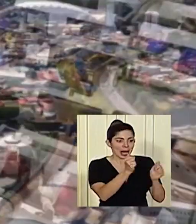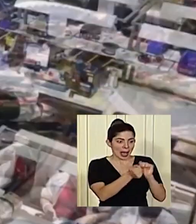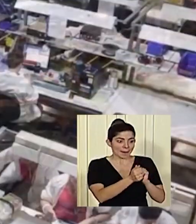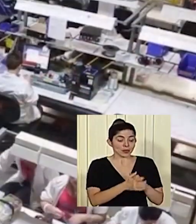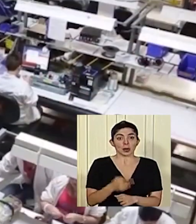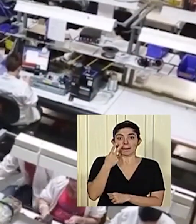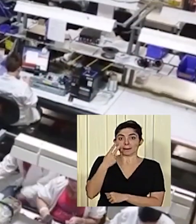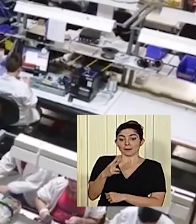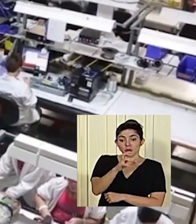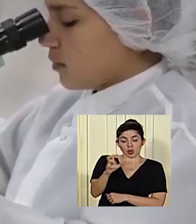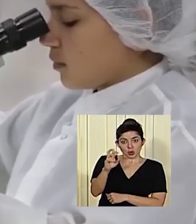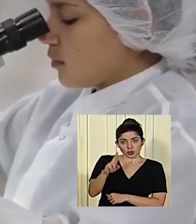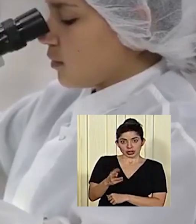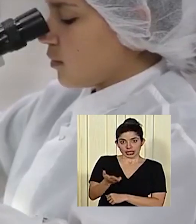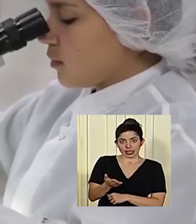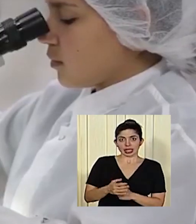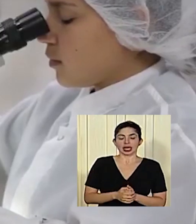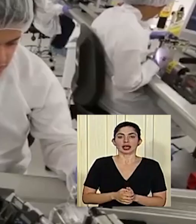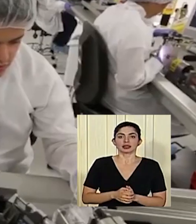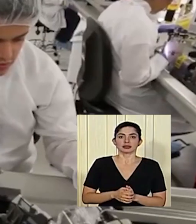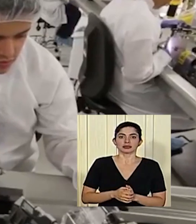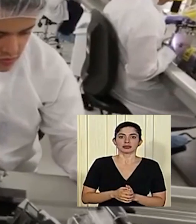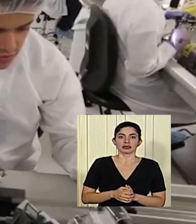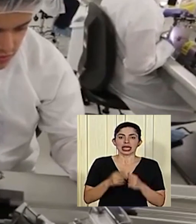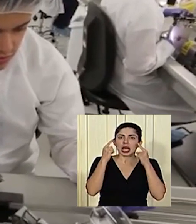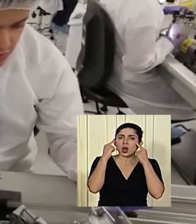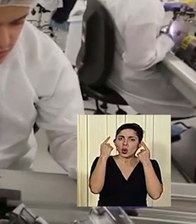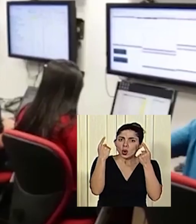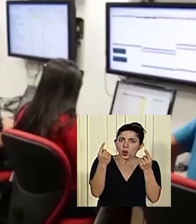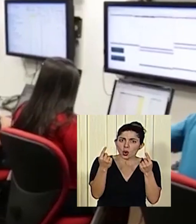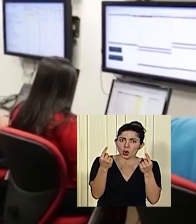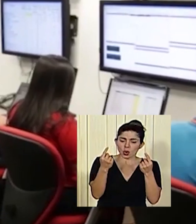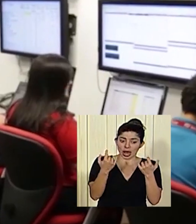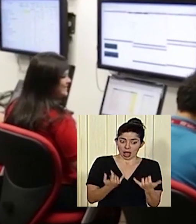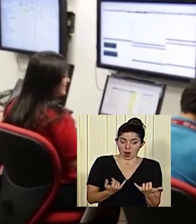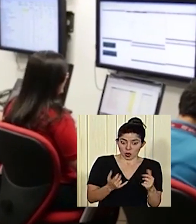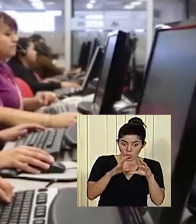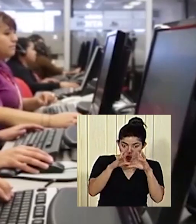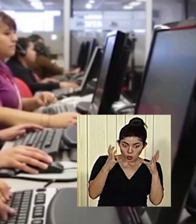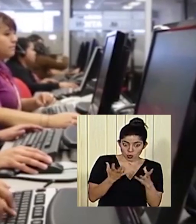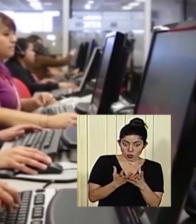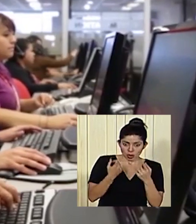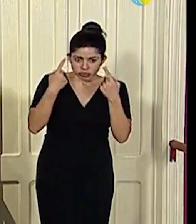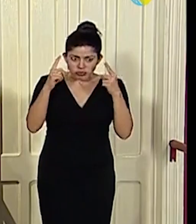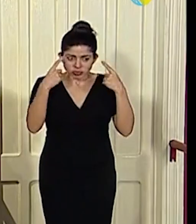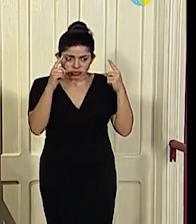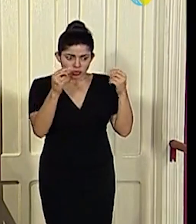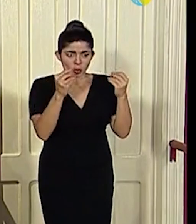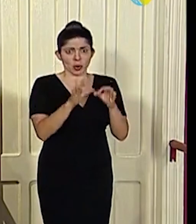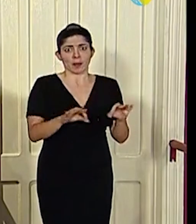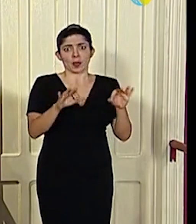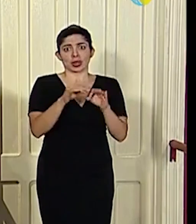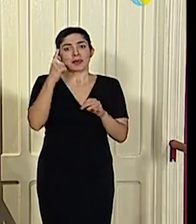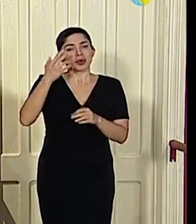Una Costa Rica que logra hoy en el mundo cosas importantísimas por las